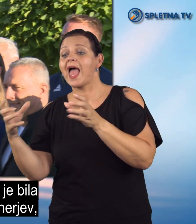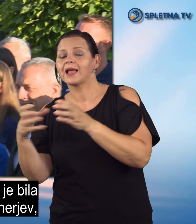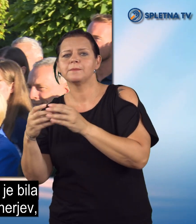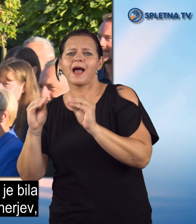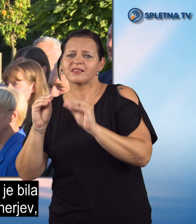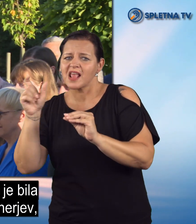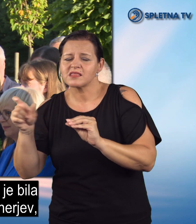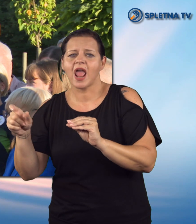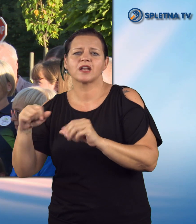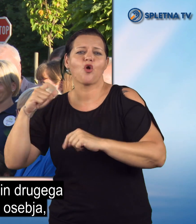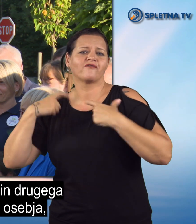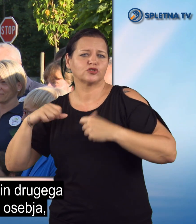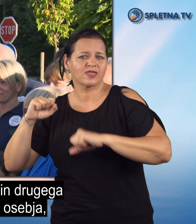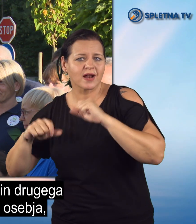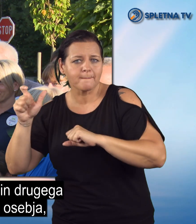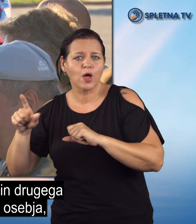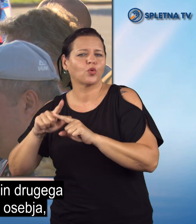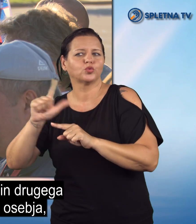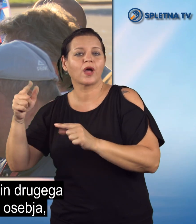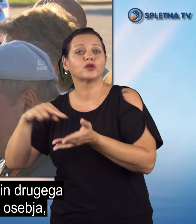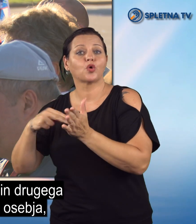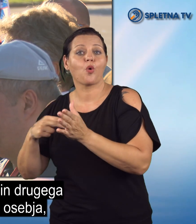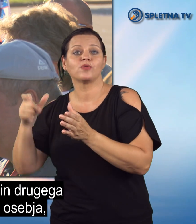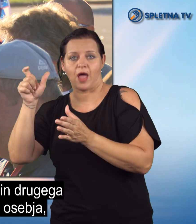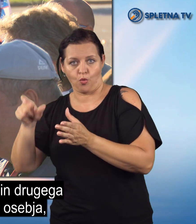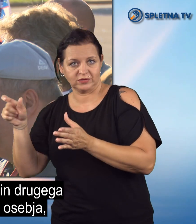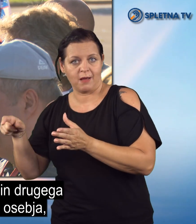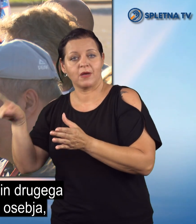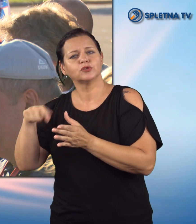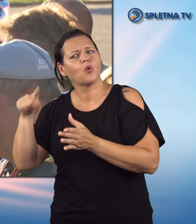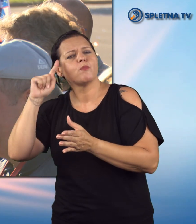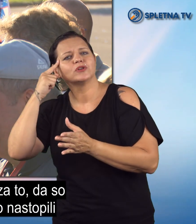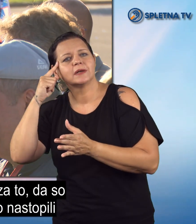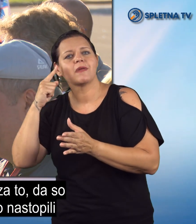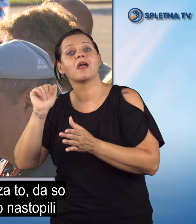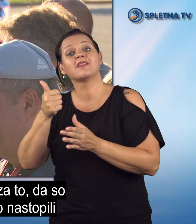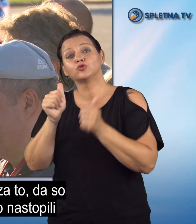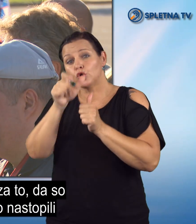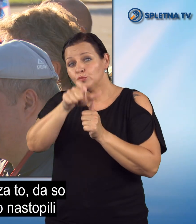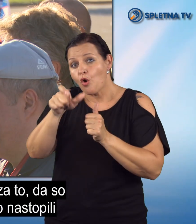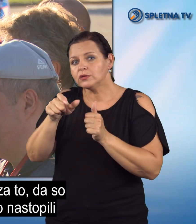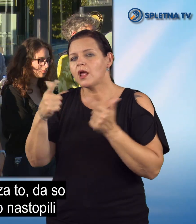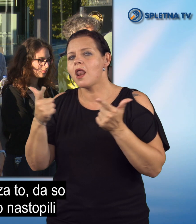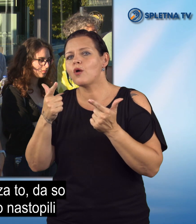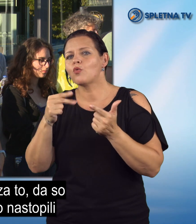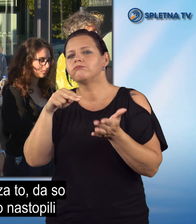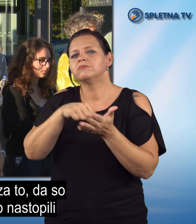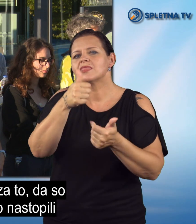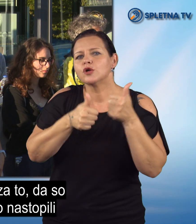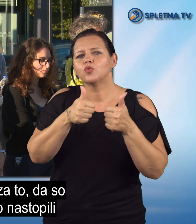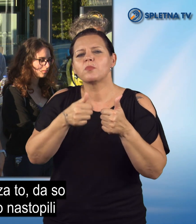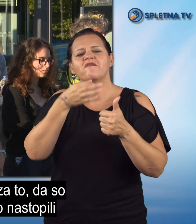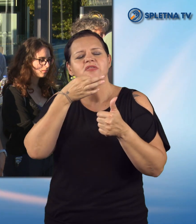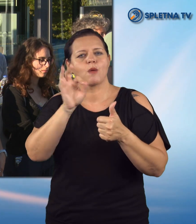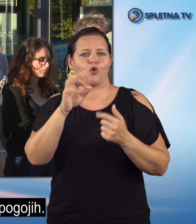je bila z ekipo trenerjev, fizioterapevtov in drugega strakovnega osebja, ki so poskrbeli za to, da so športniki